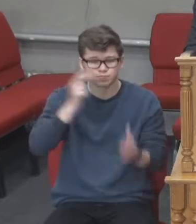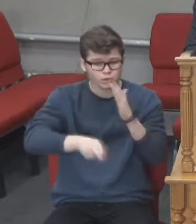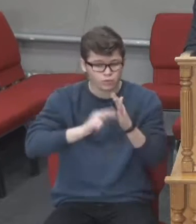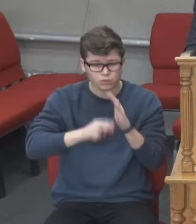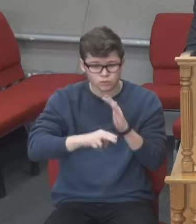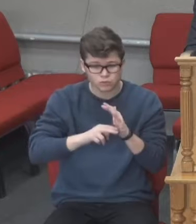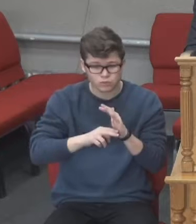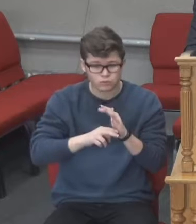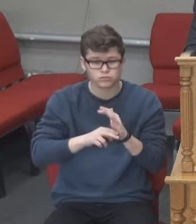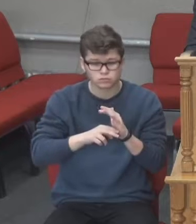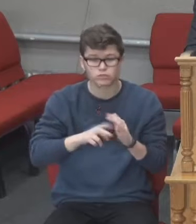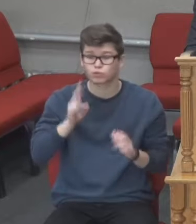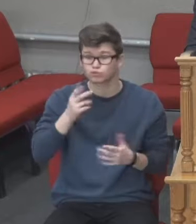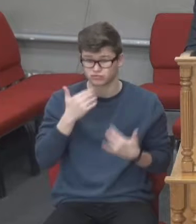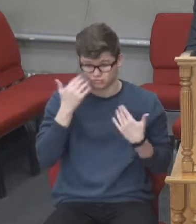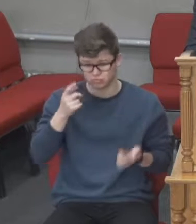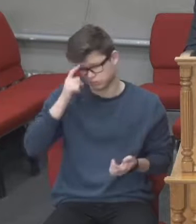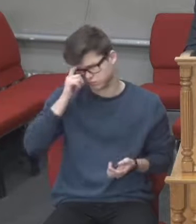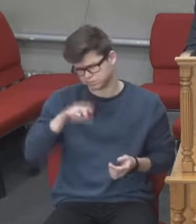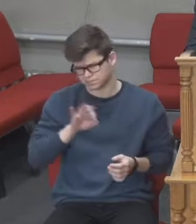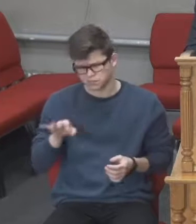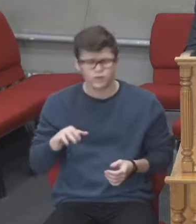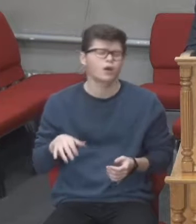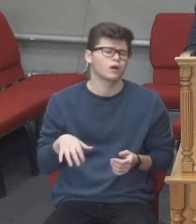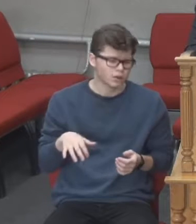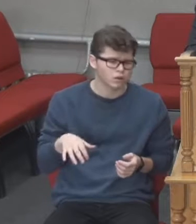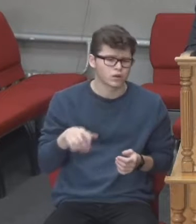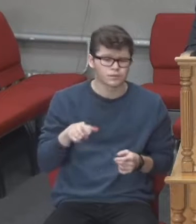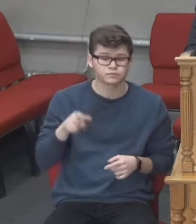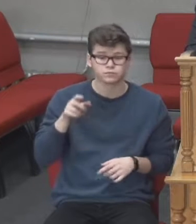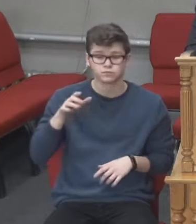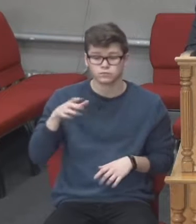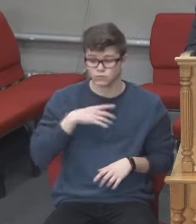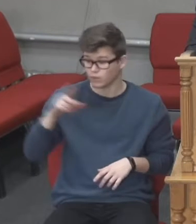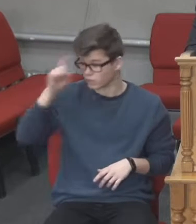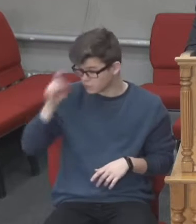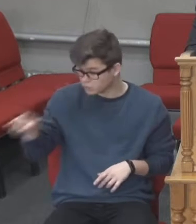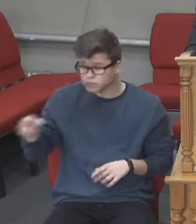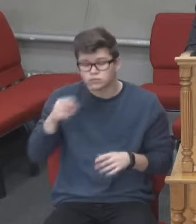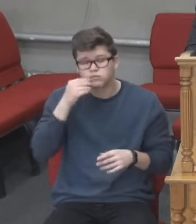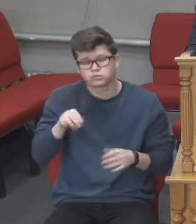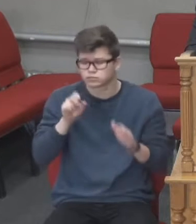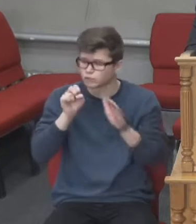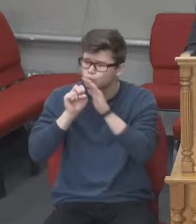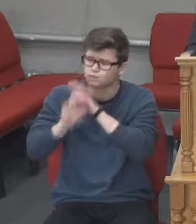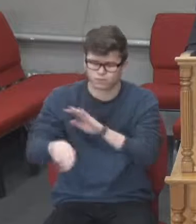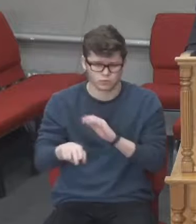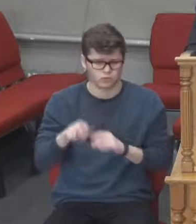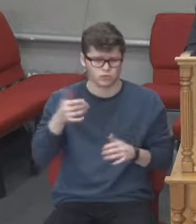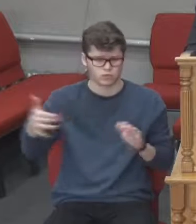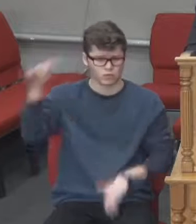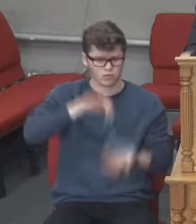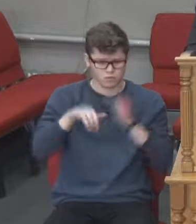святому, хто читає, нехай розуміє, тоді ті, хто в юдеї, нехай в гори втікають, хто на